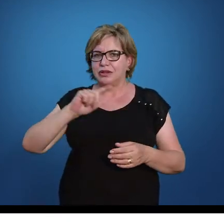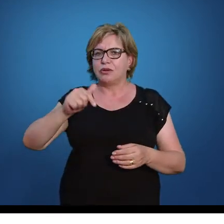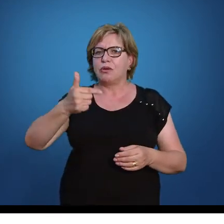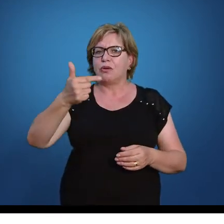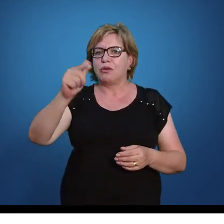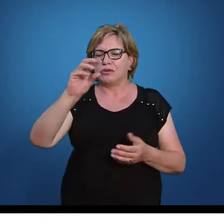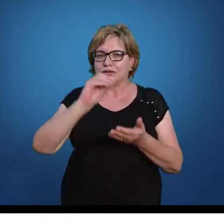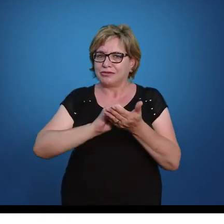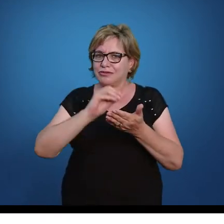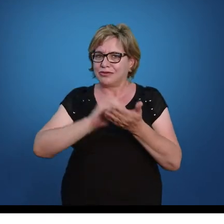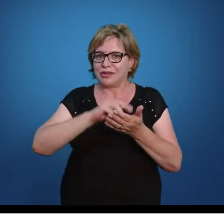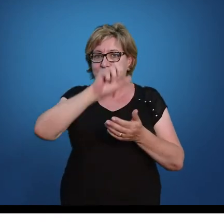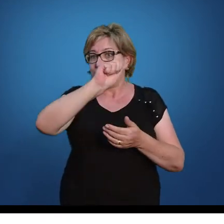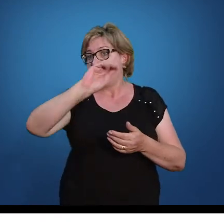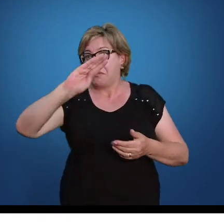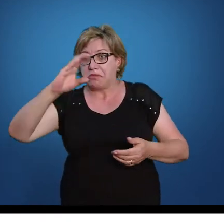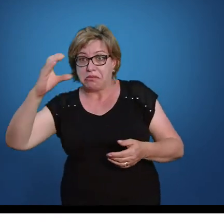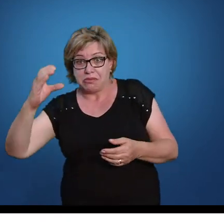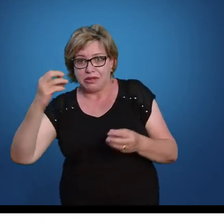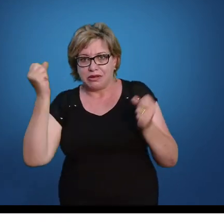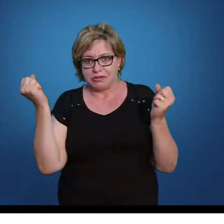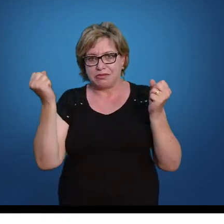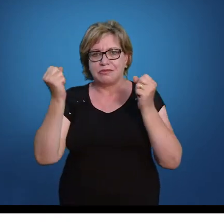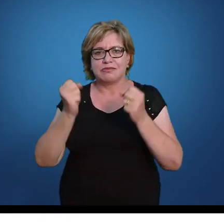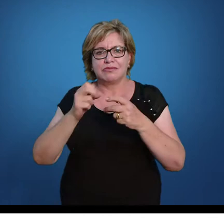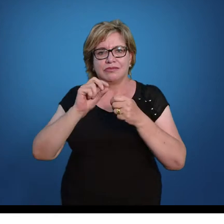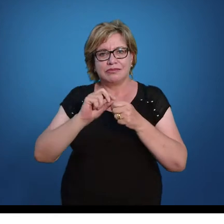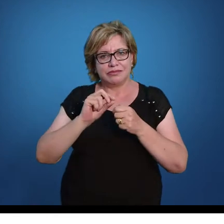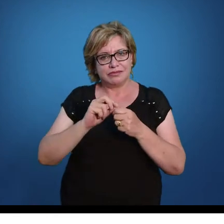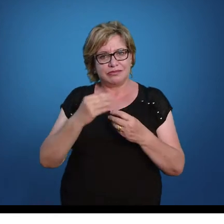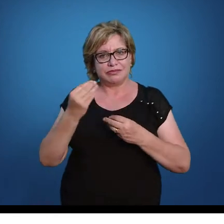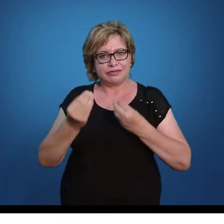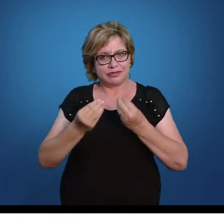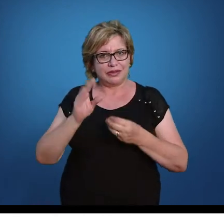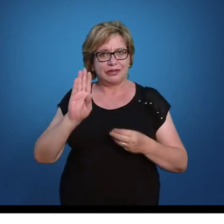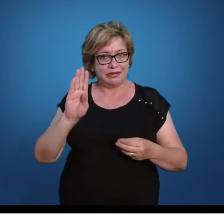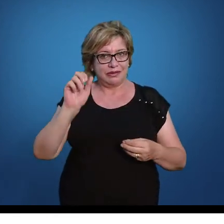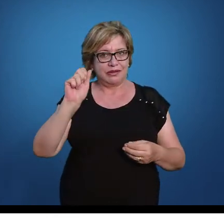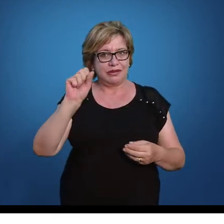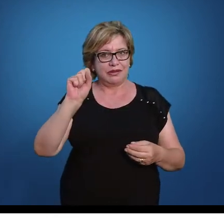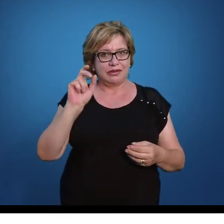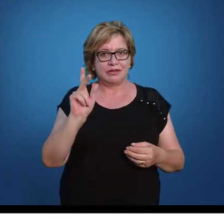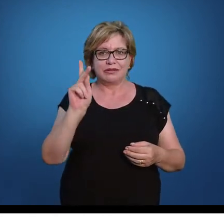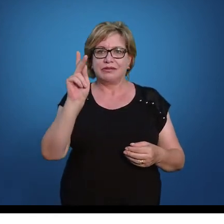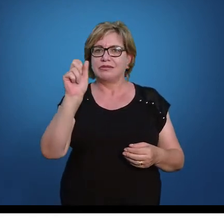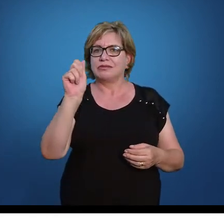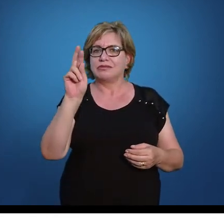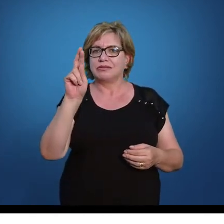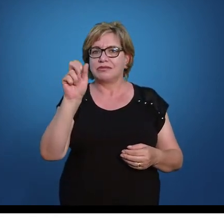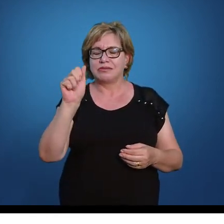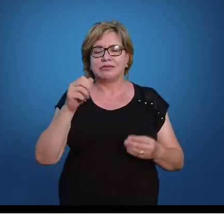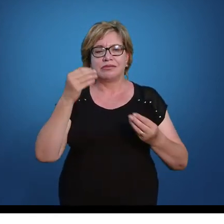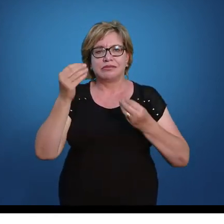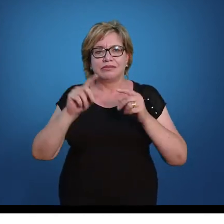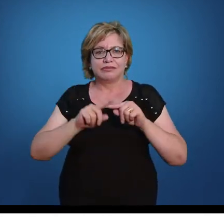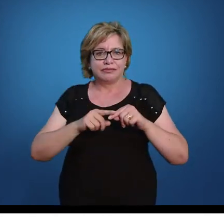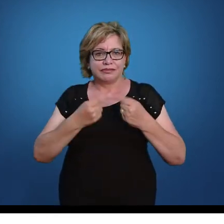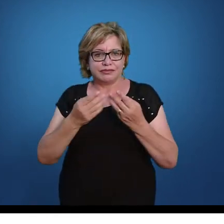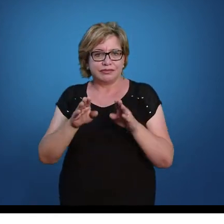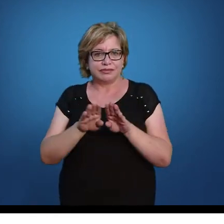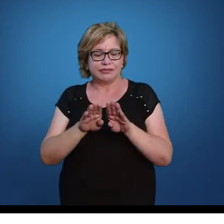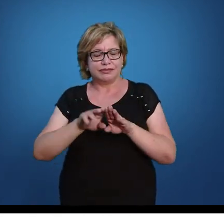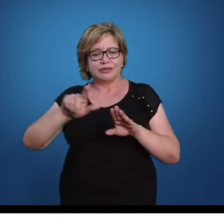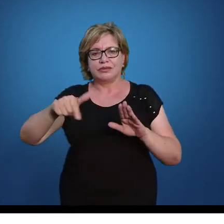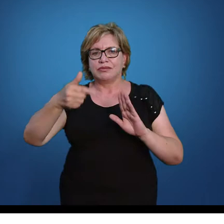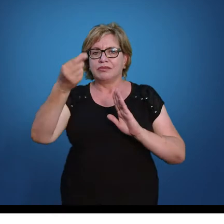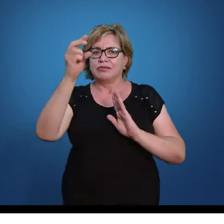incompletas que podem ser resolvidas pela fórmula que a gente intitula como fórmula de Báscara, mas também tem